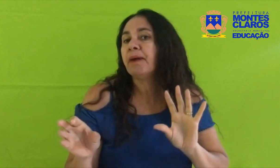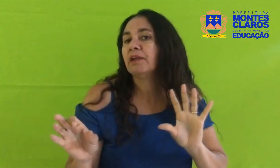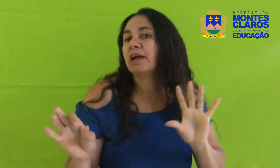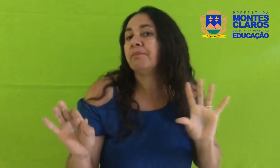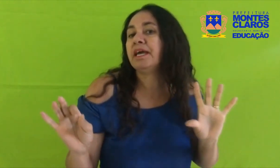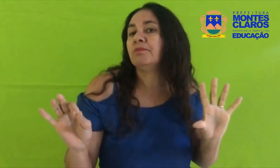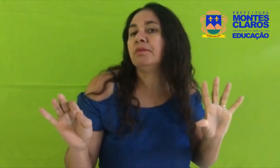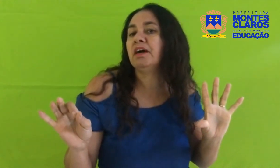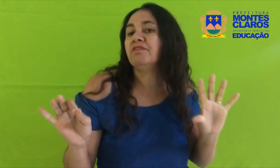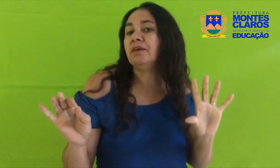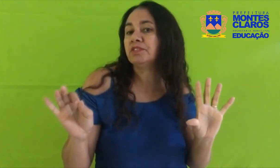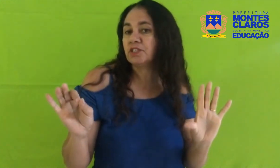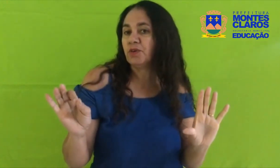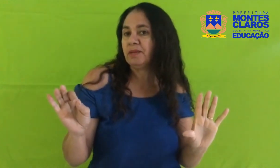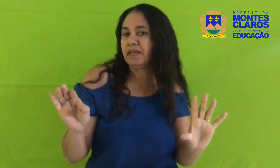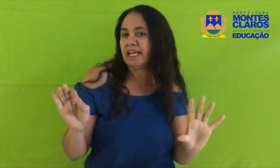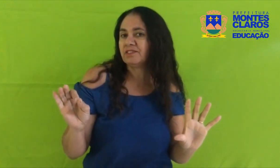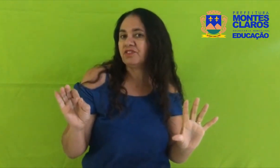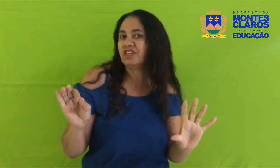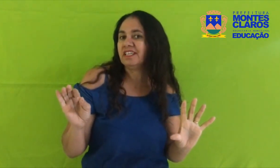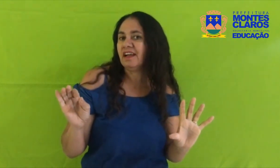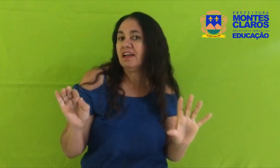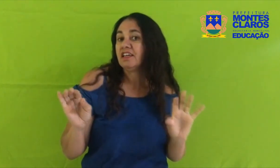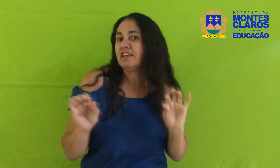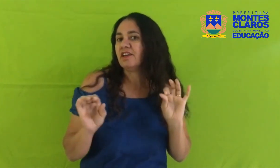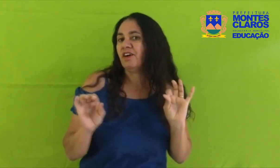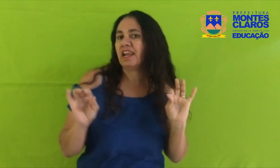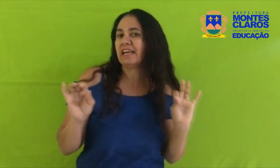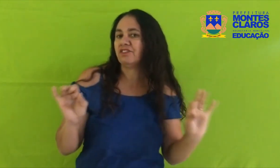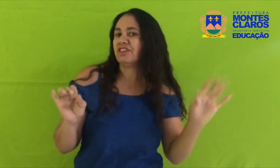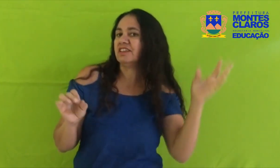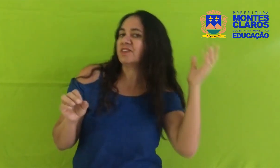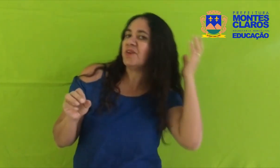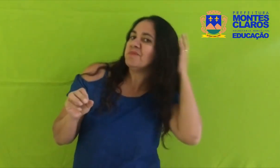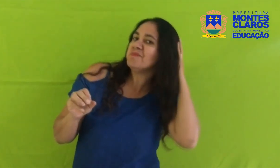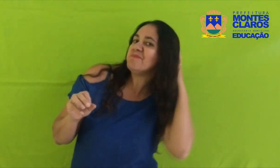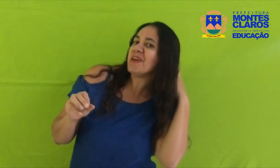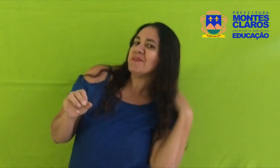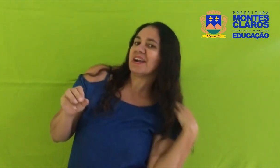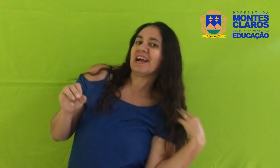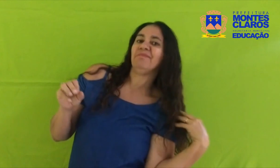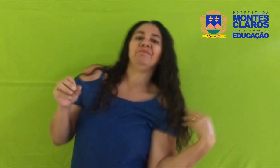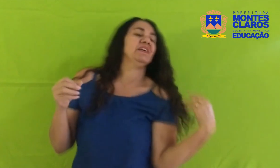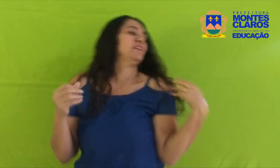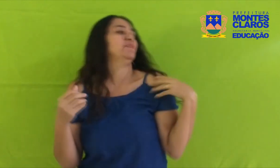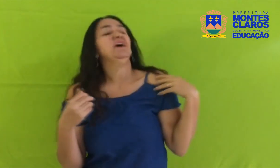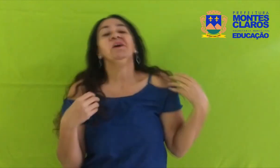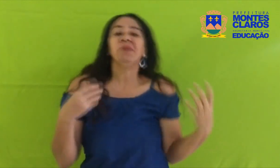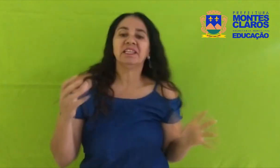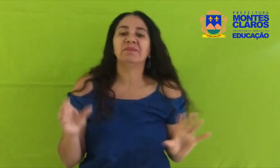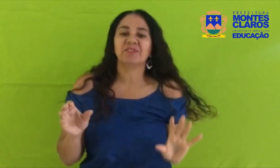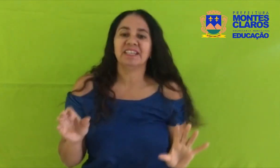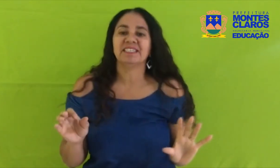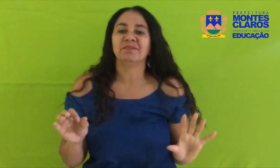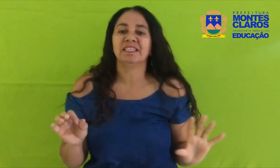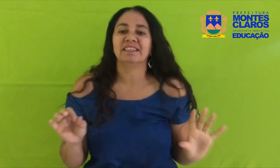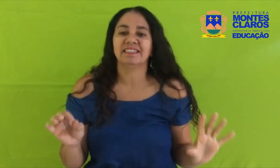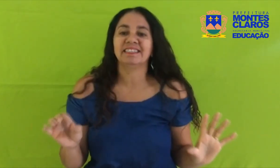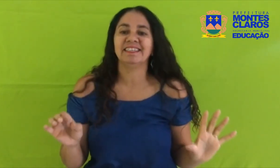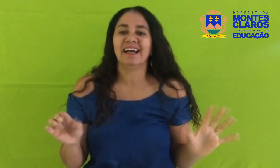para o cabelo, mamãe Vamos escolher pedaços de linha E enroladinhas com o meu cabelo Podemos fazer uma trancinha